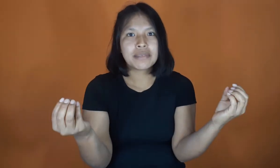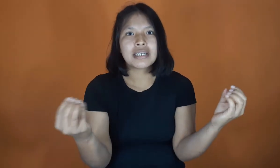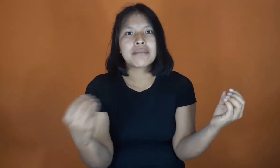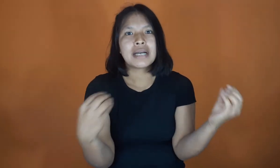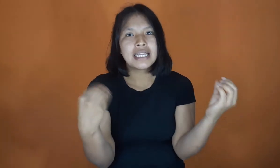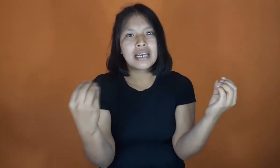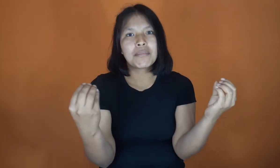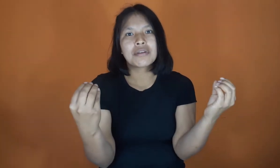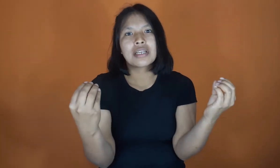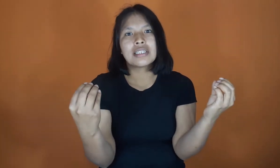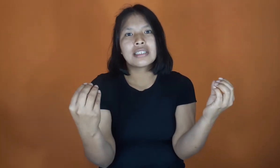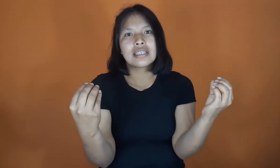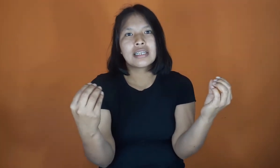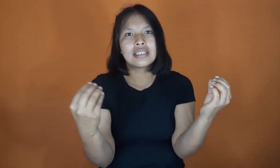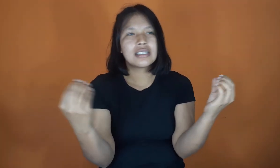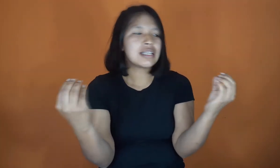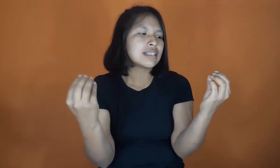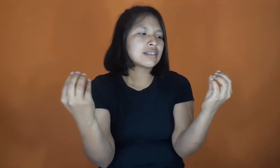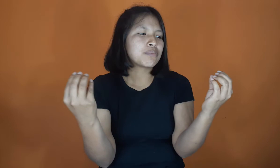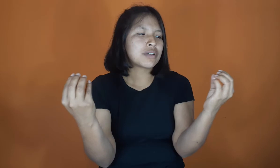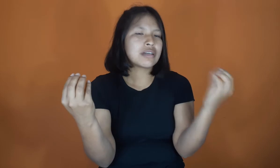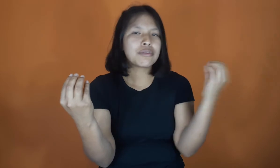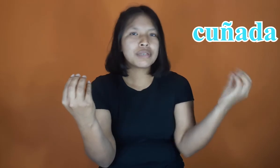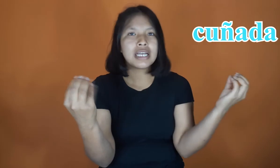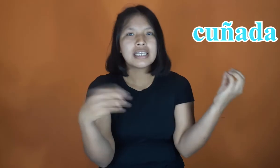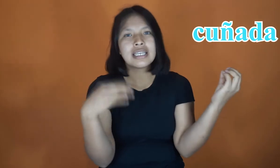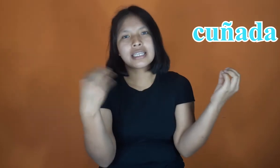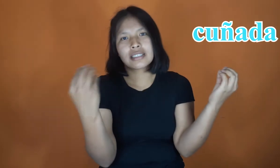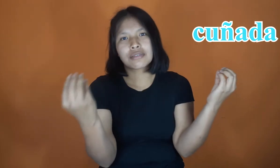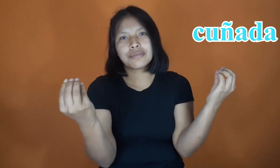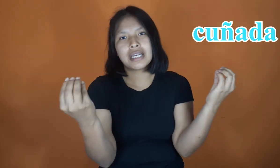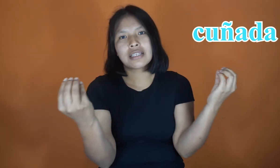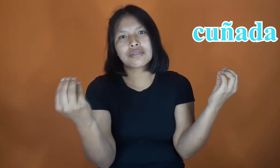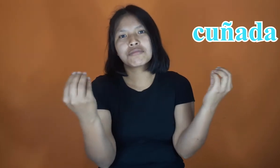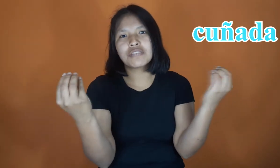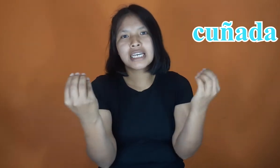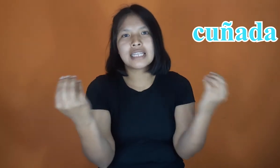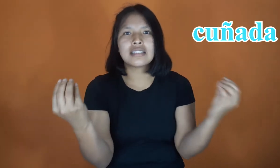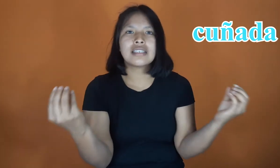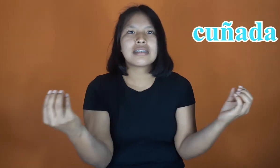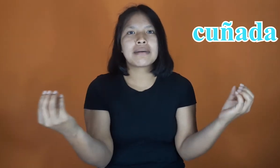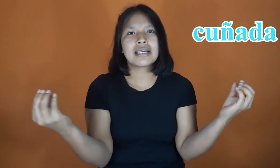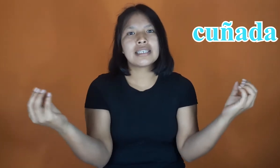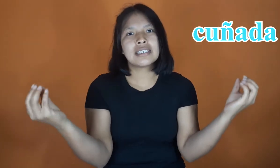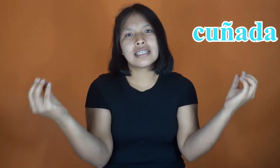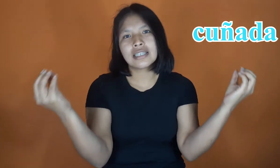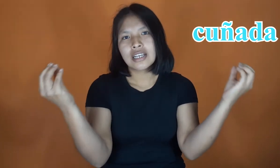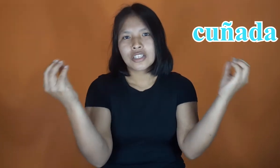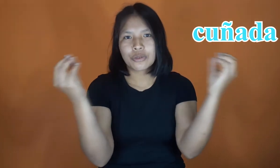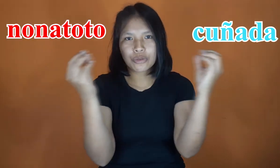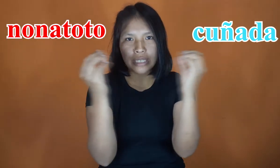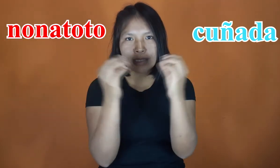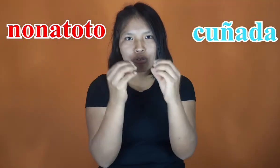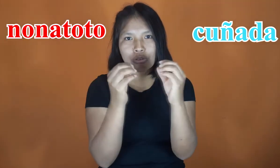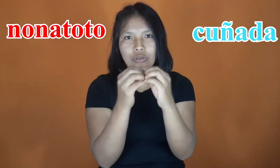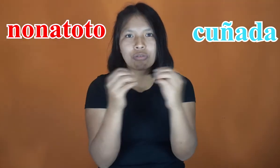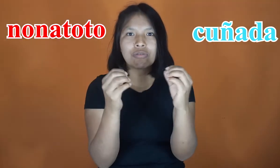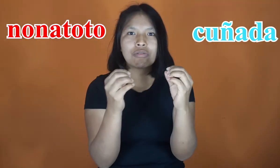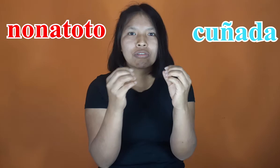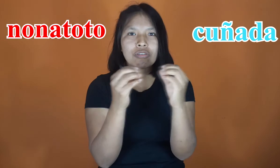varía porque tienen que decir, por ejemplo, cuñada y esta es cuñada. Son mujeres. Y se van a decir Nonatoto. Los